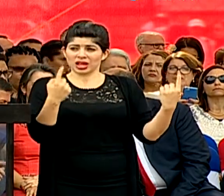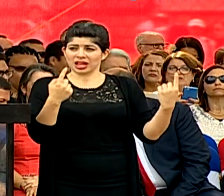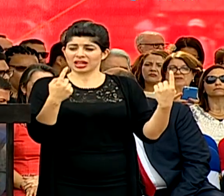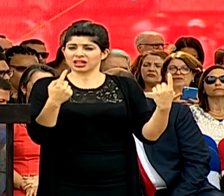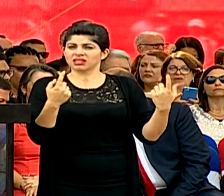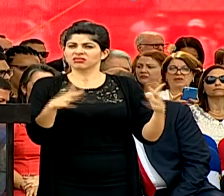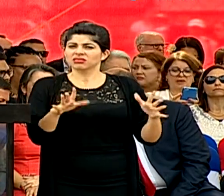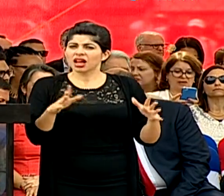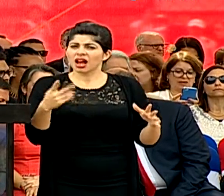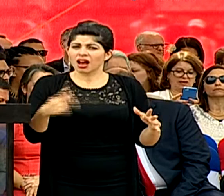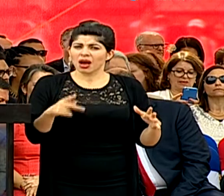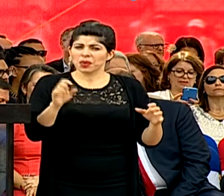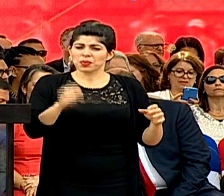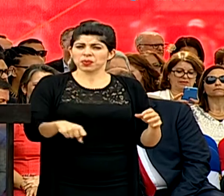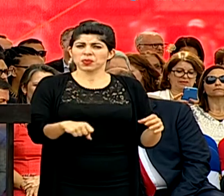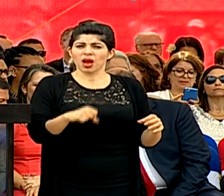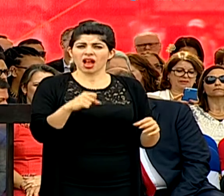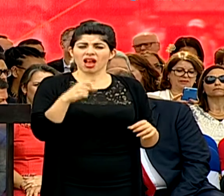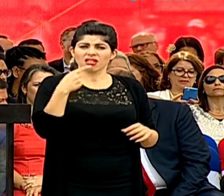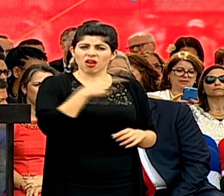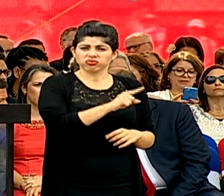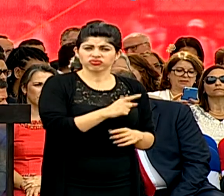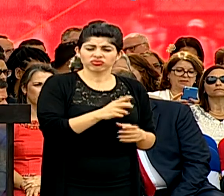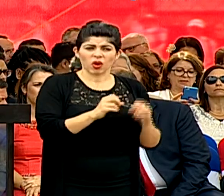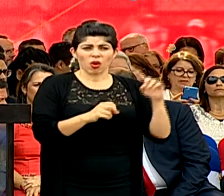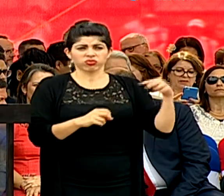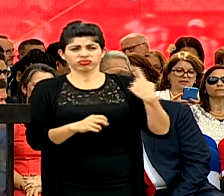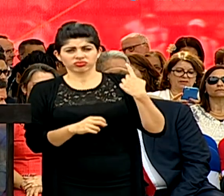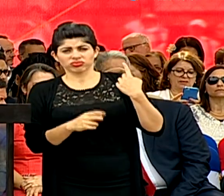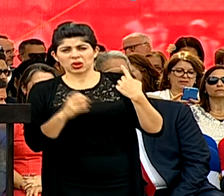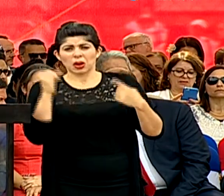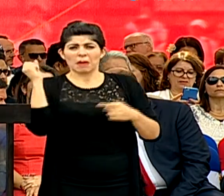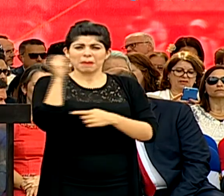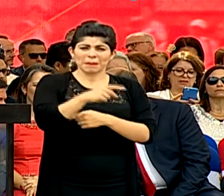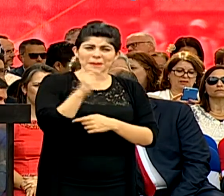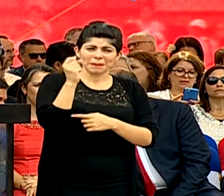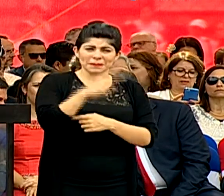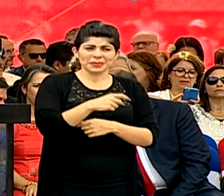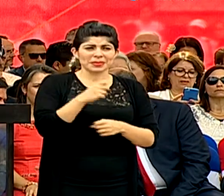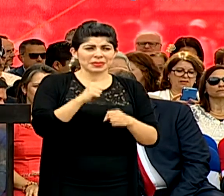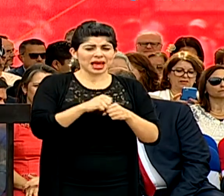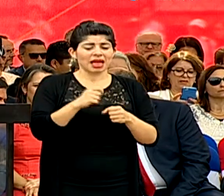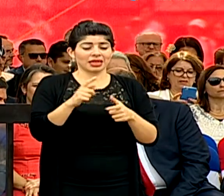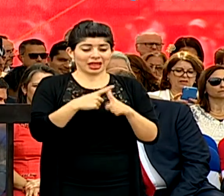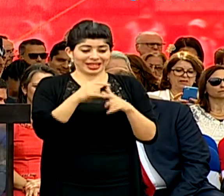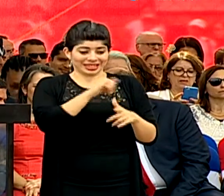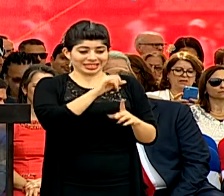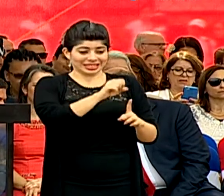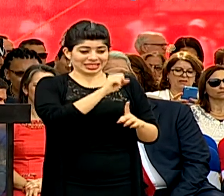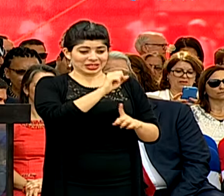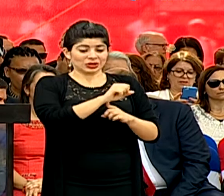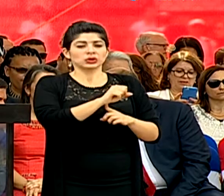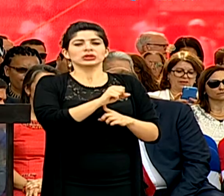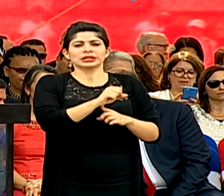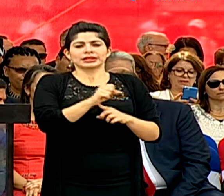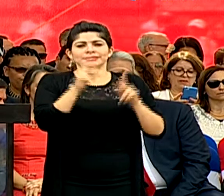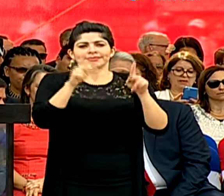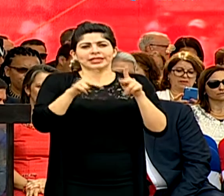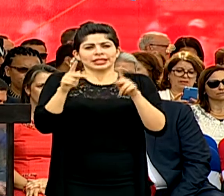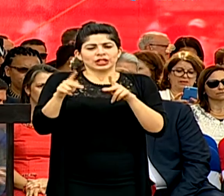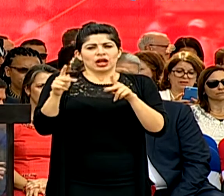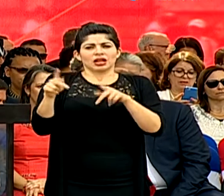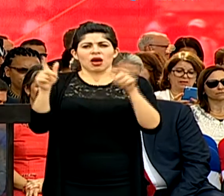corremos el riesgo de ser insultados, que nos lacen piedras. Estas situaciones provocan la disminución de personas